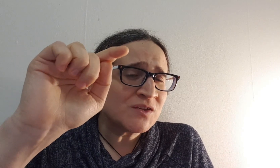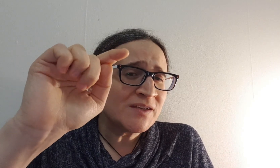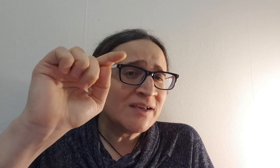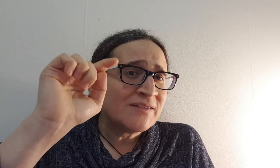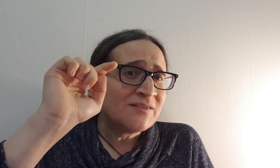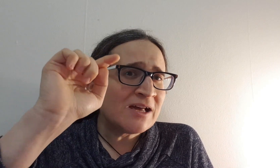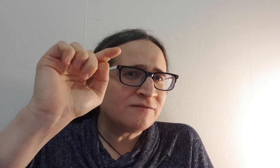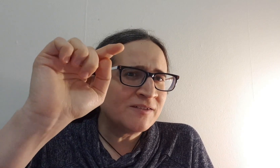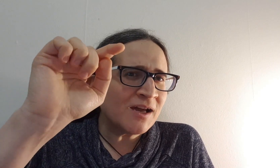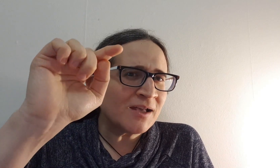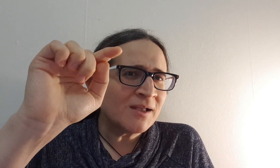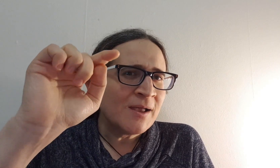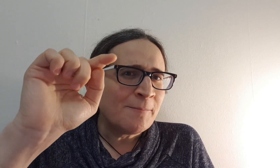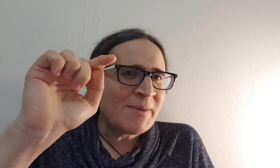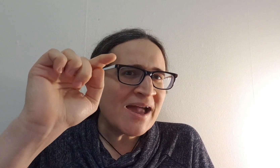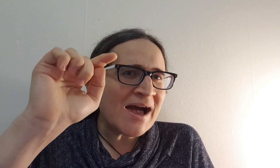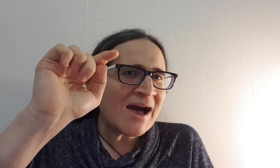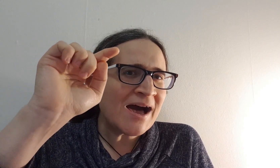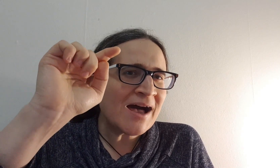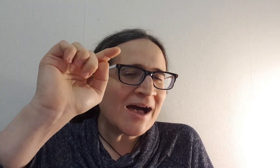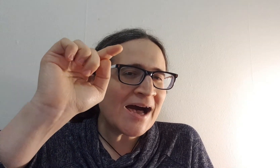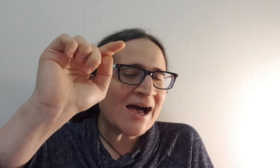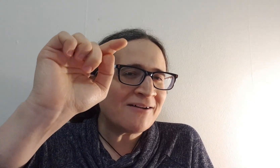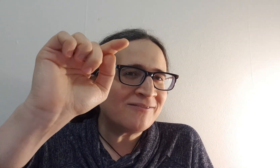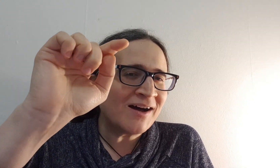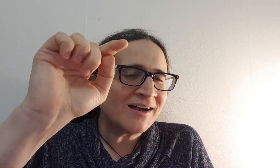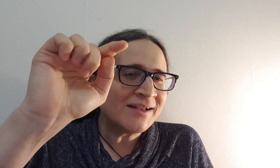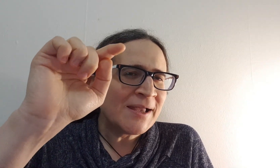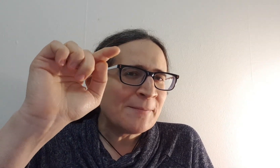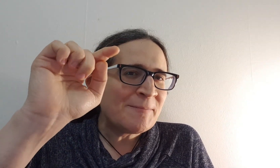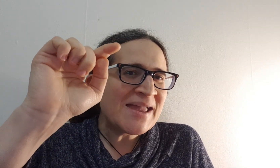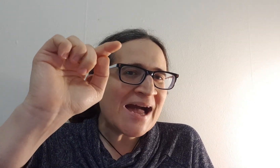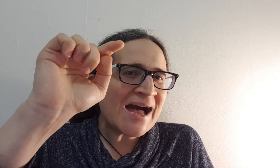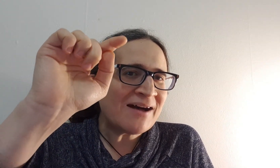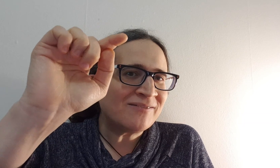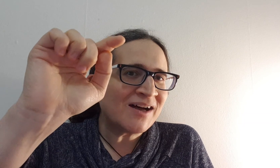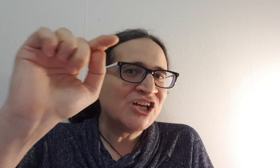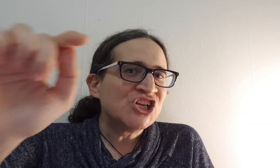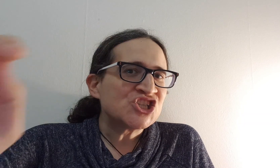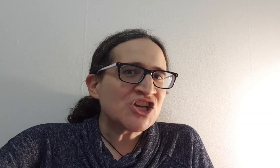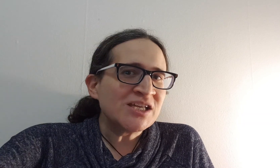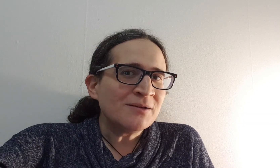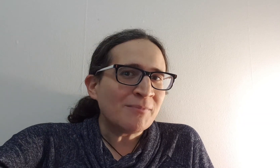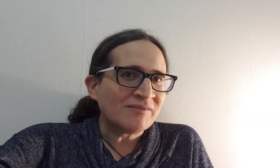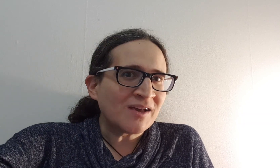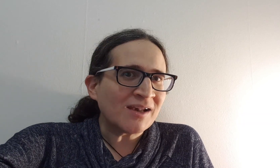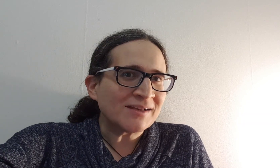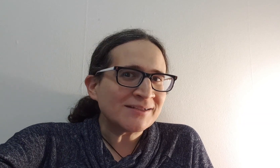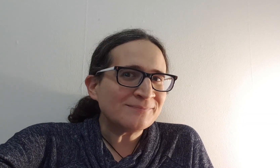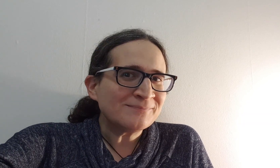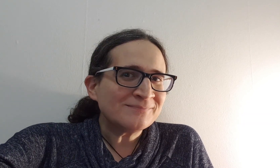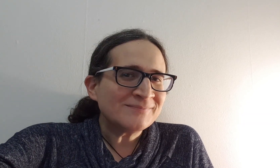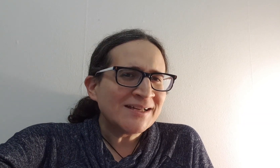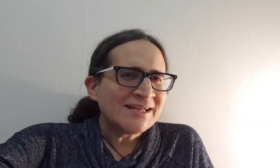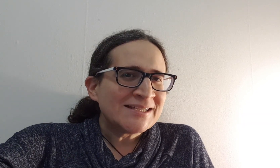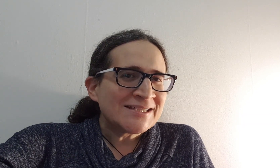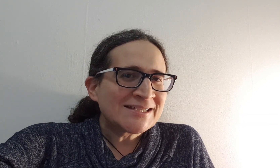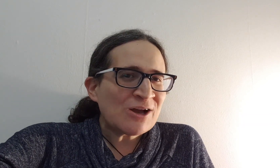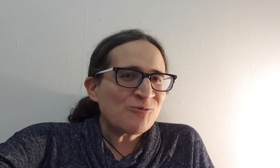ולהביח מהאהבה, מהאהבה שאני מבירה לכם. להתראות